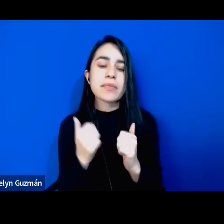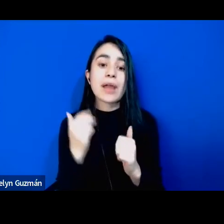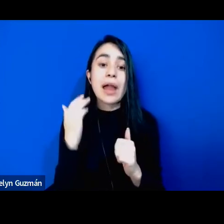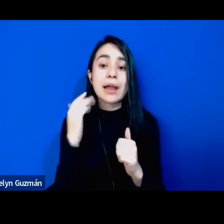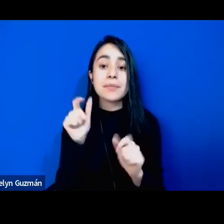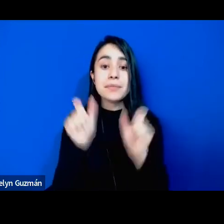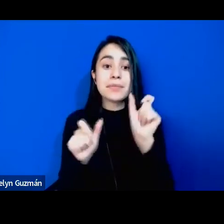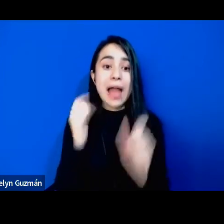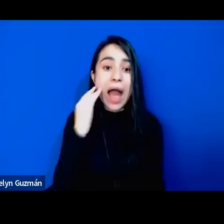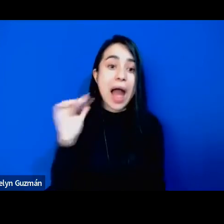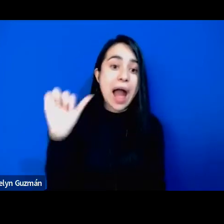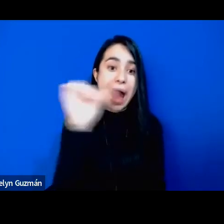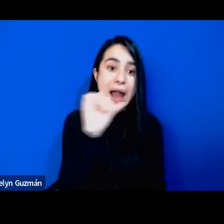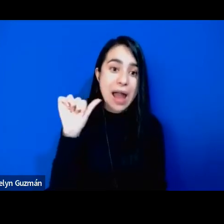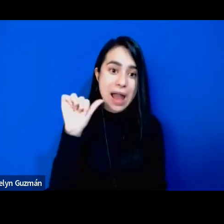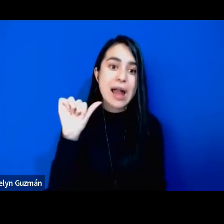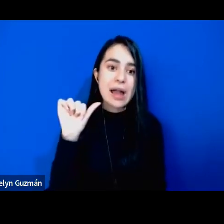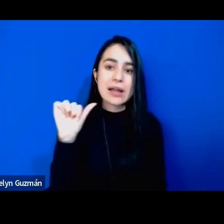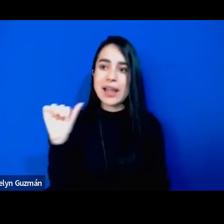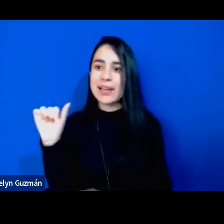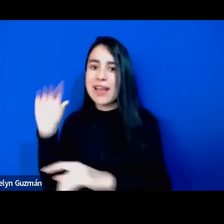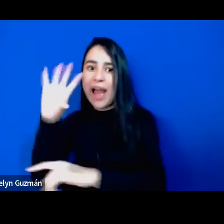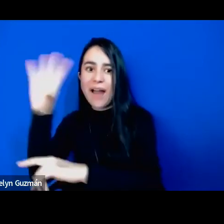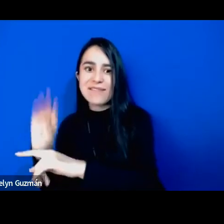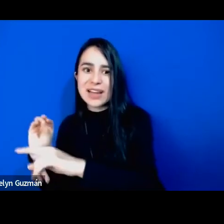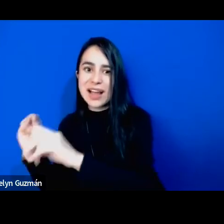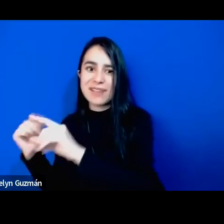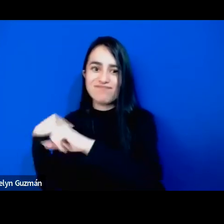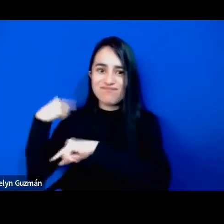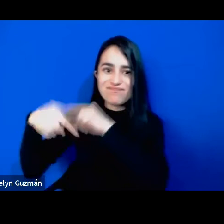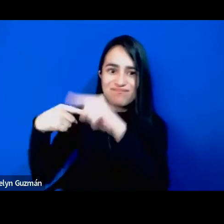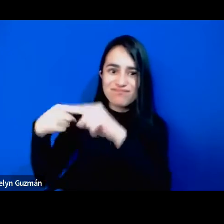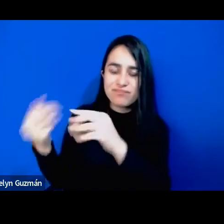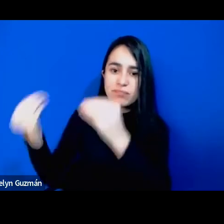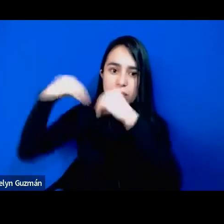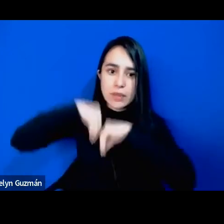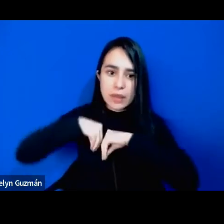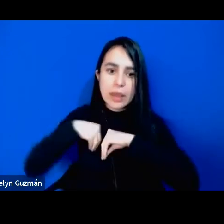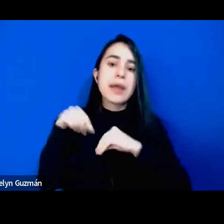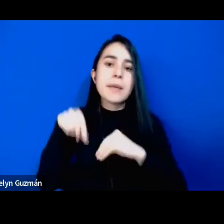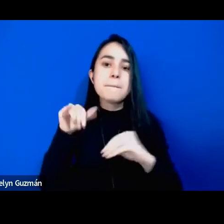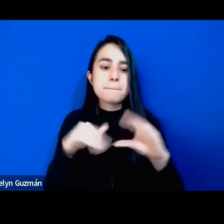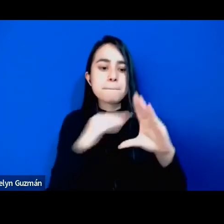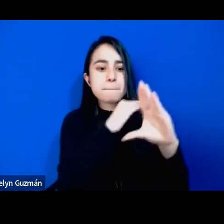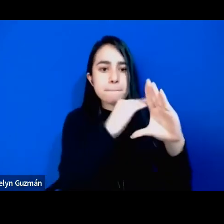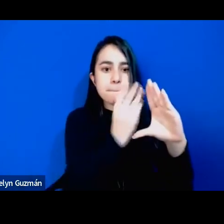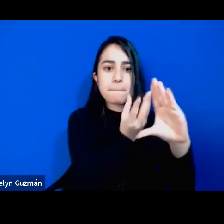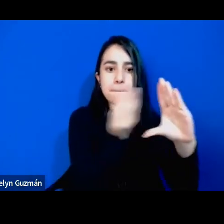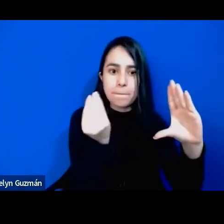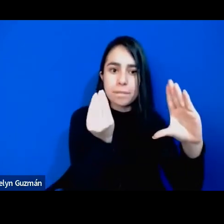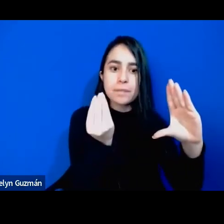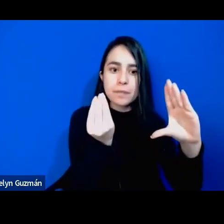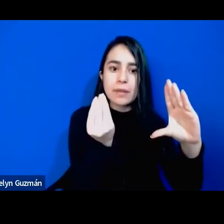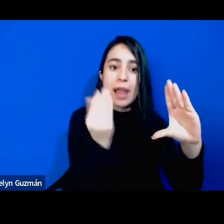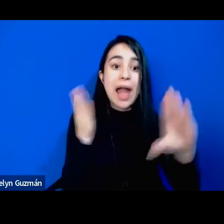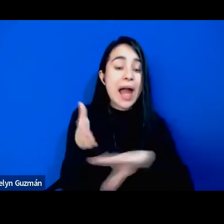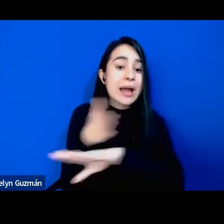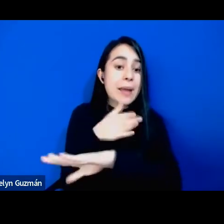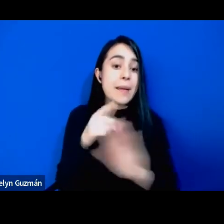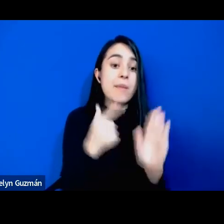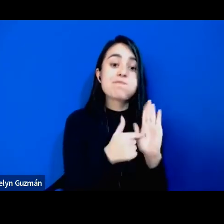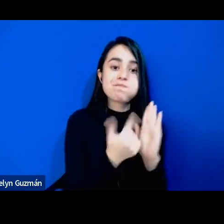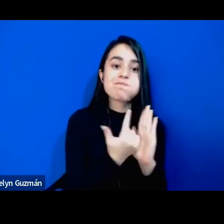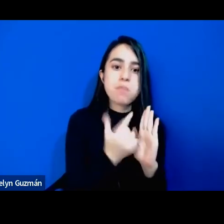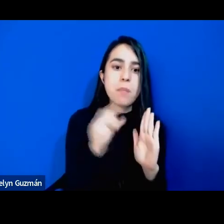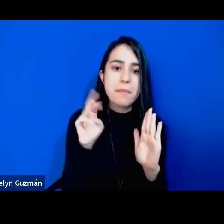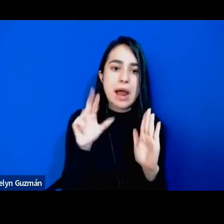afrodescendientes en trascender esta lógica individualista de las clases medias que antes ya Mara había analizado